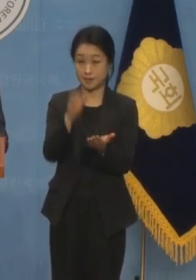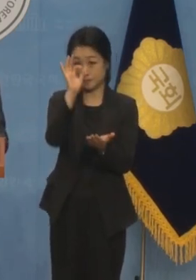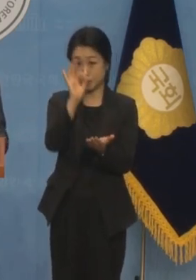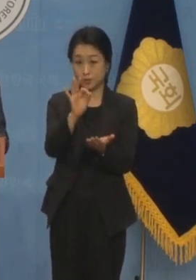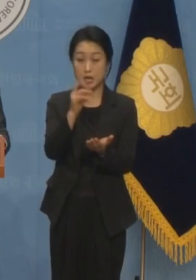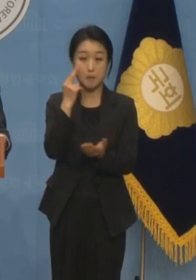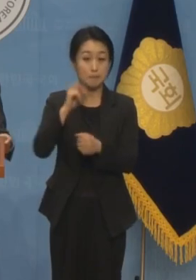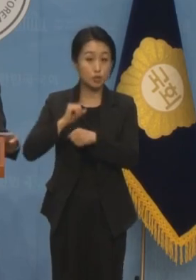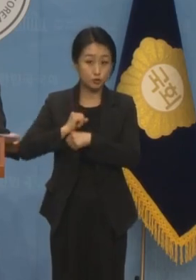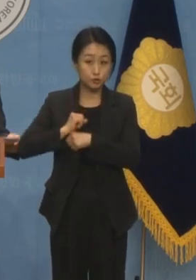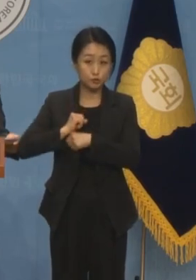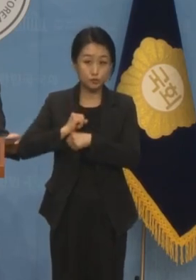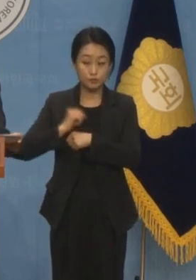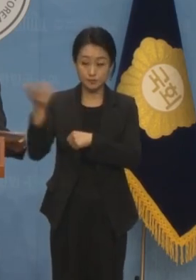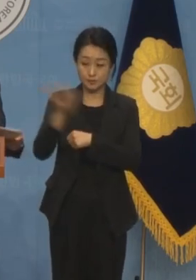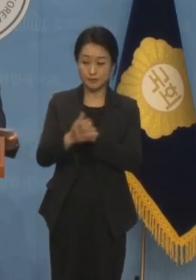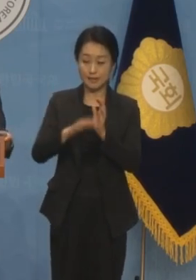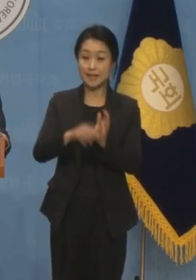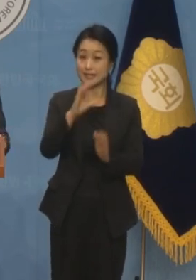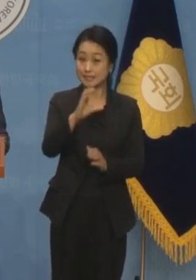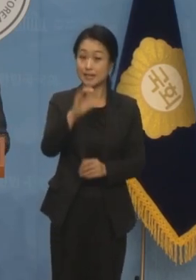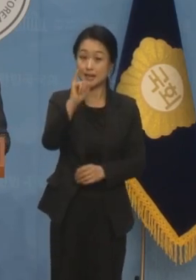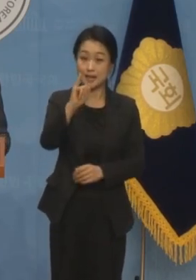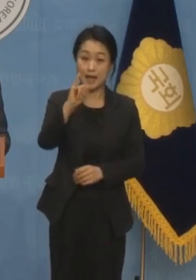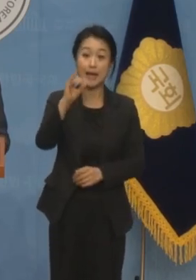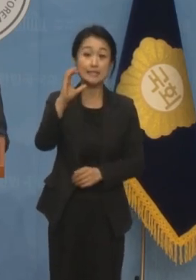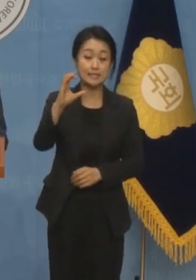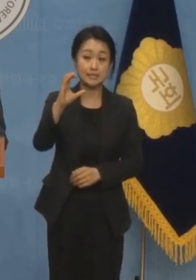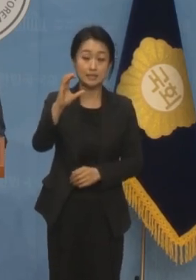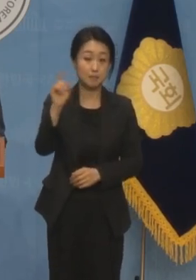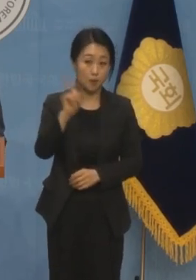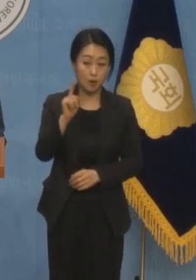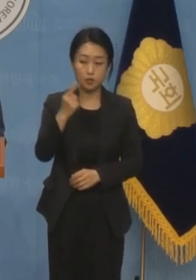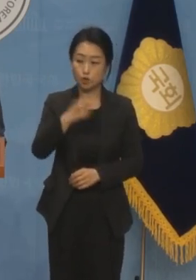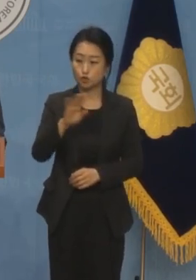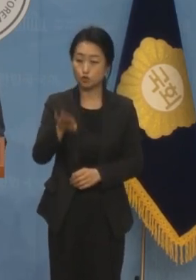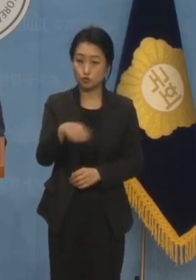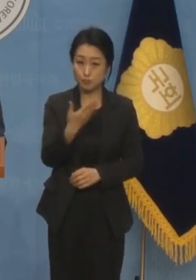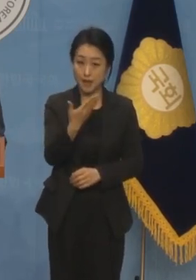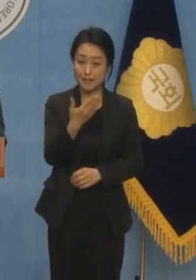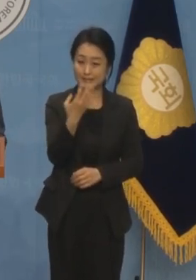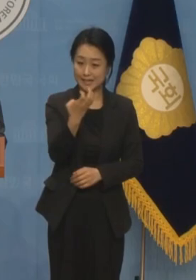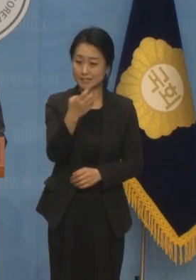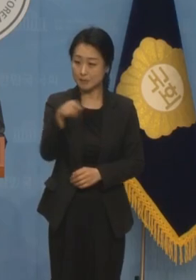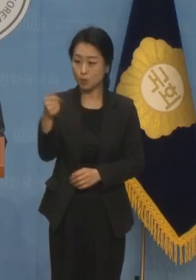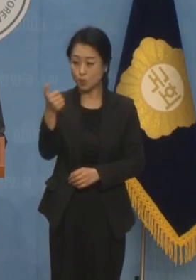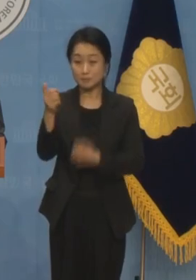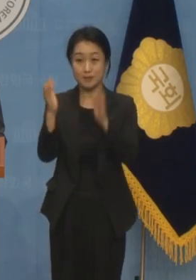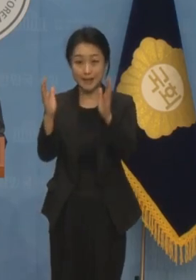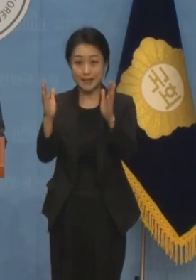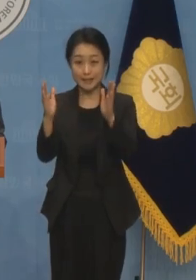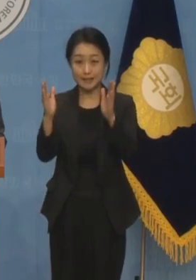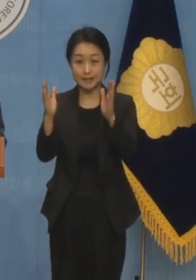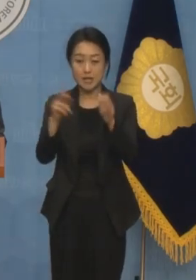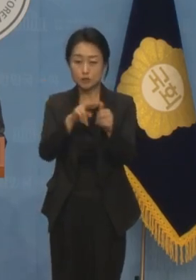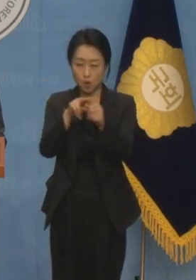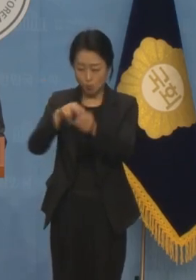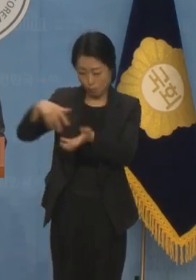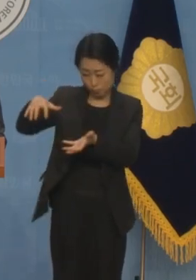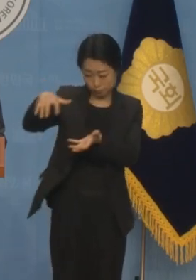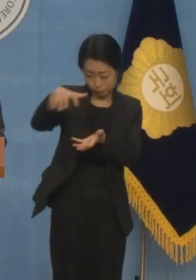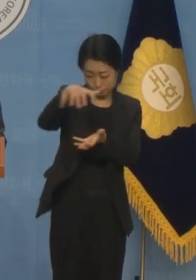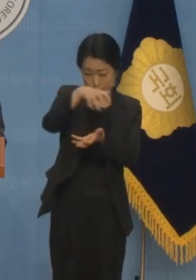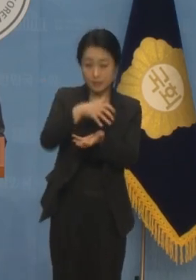미군 방첩대 CIC는 1940년대에서 50년대 양대 정보기관 중에